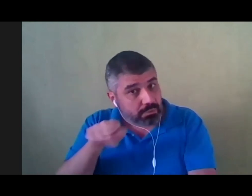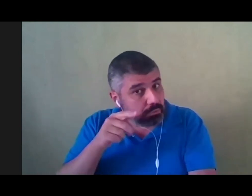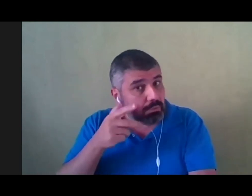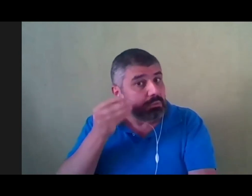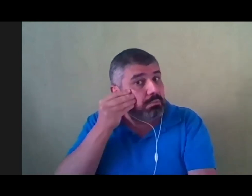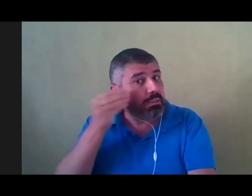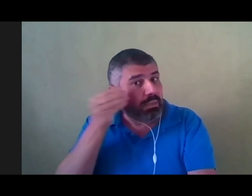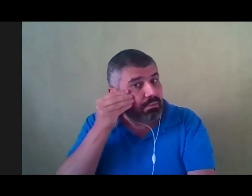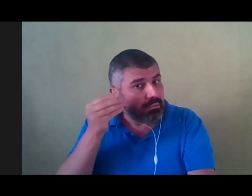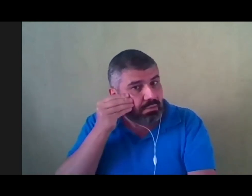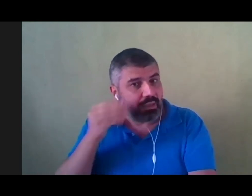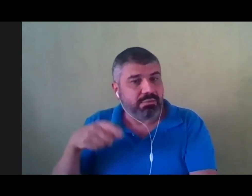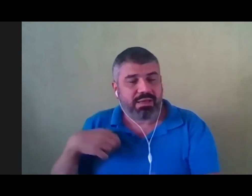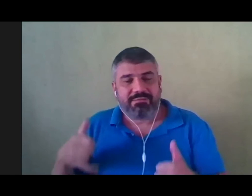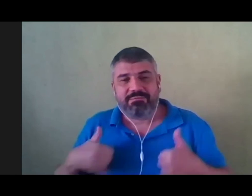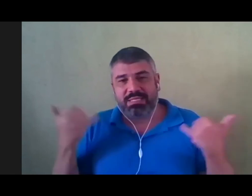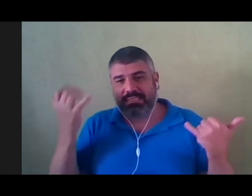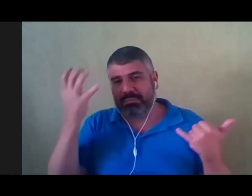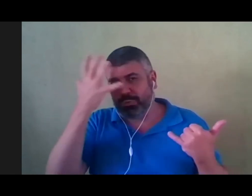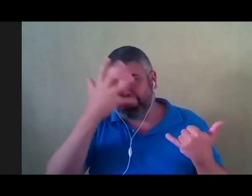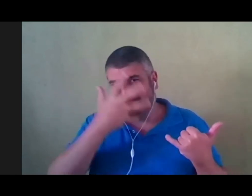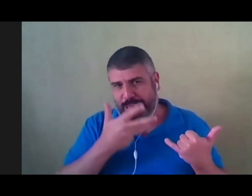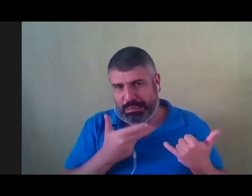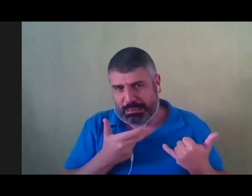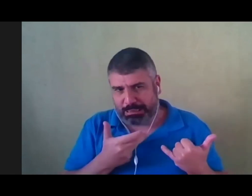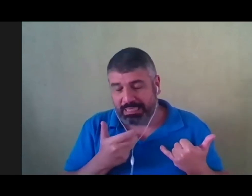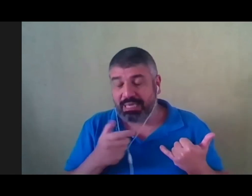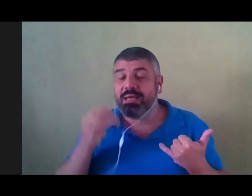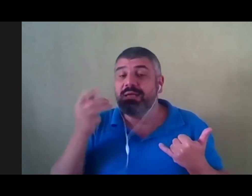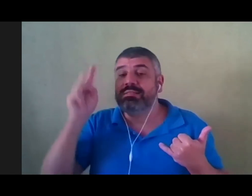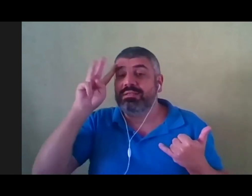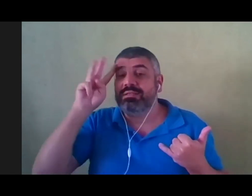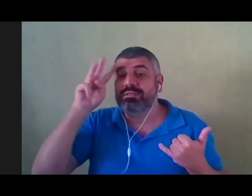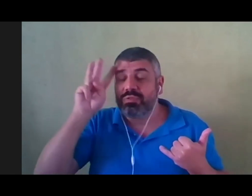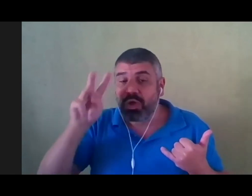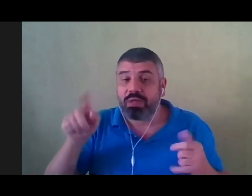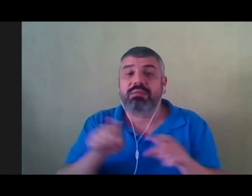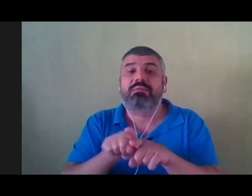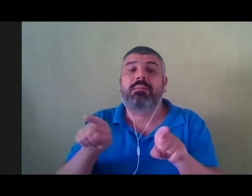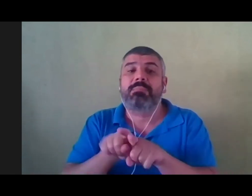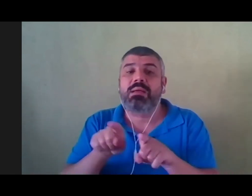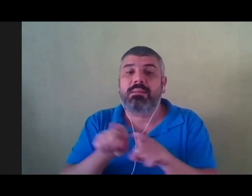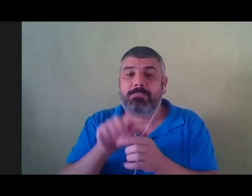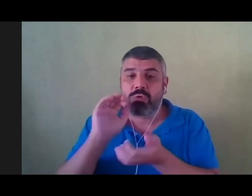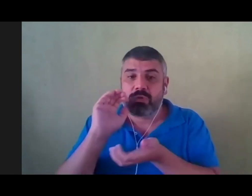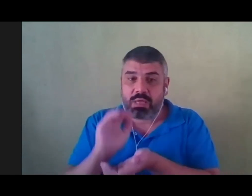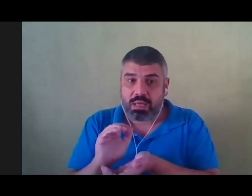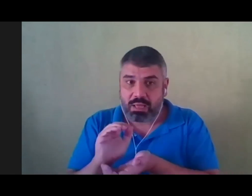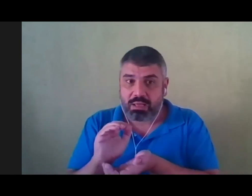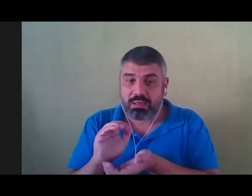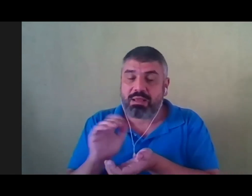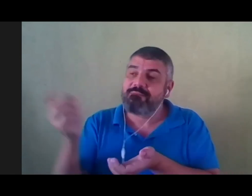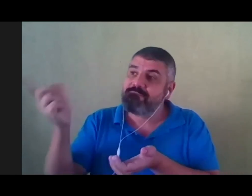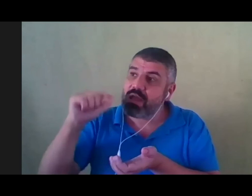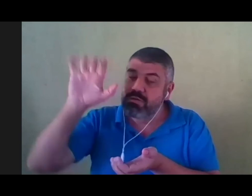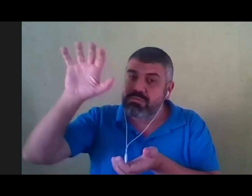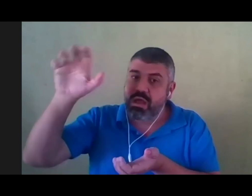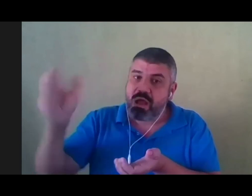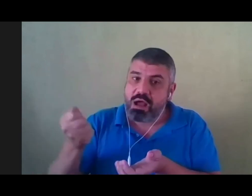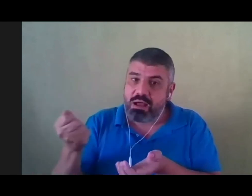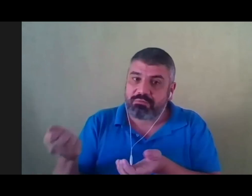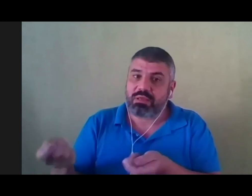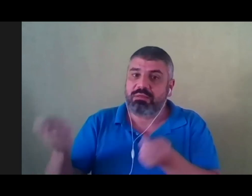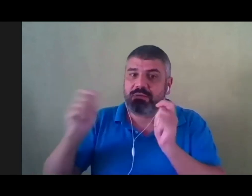dessa linda festa. Essa história. E essa boneca. Veio. Da África. Para nós.